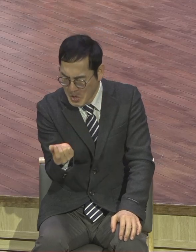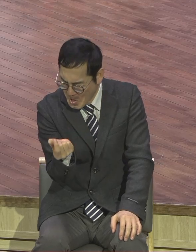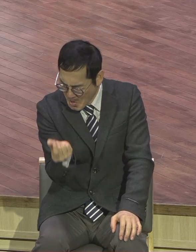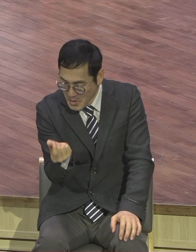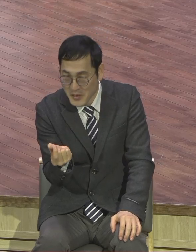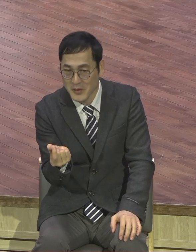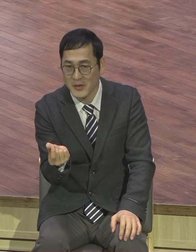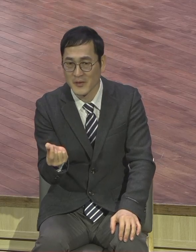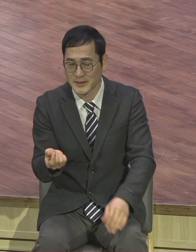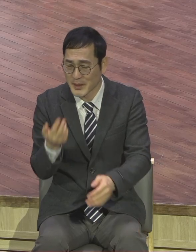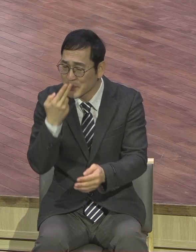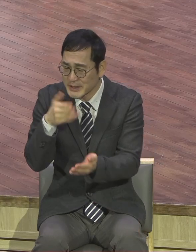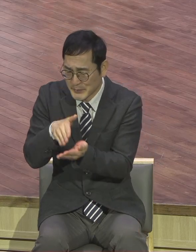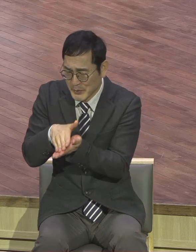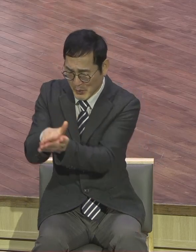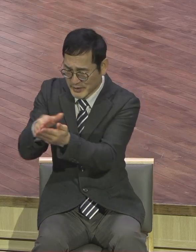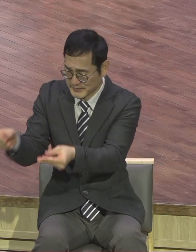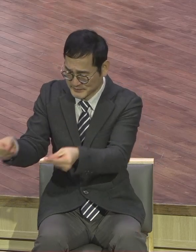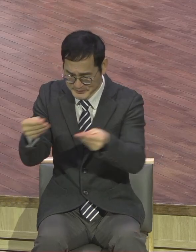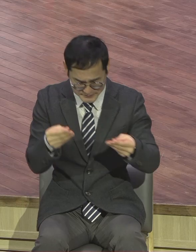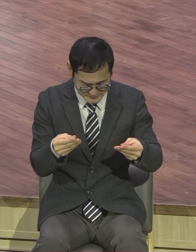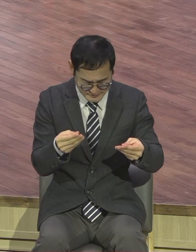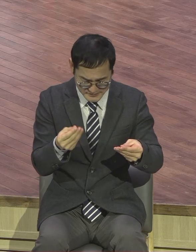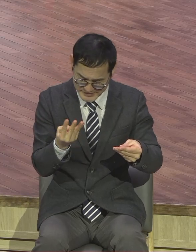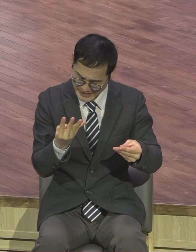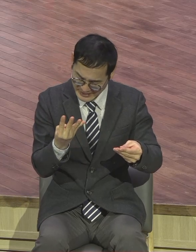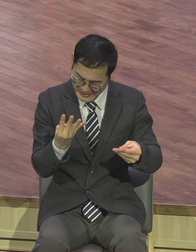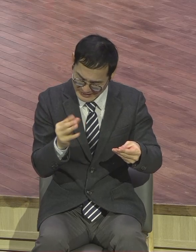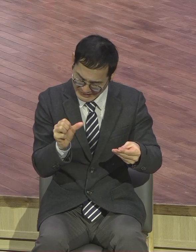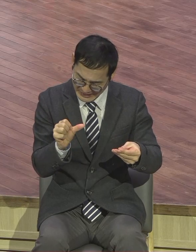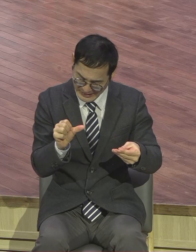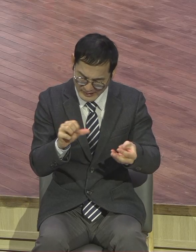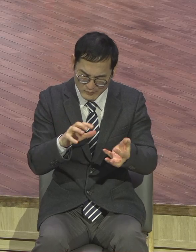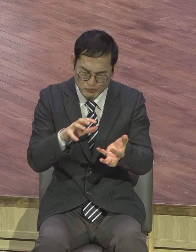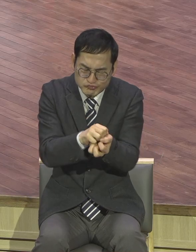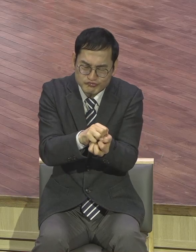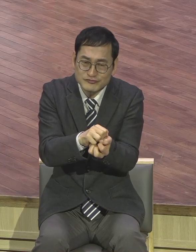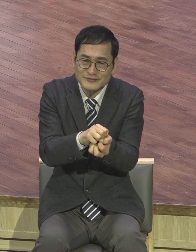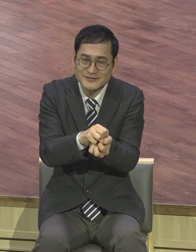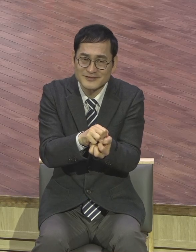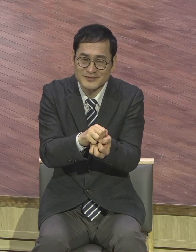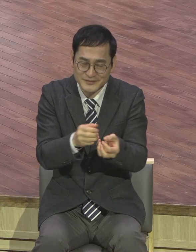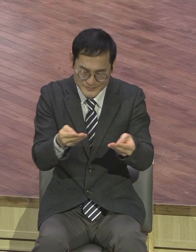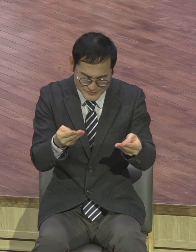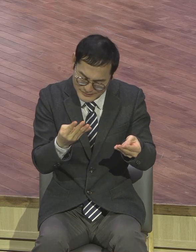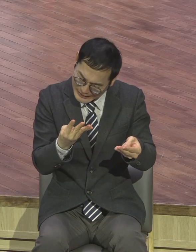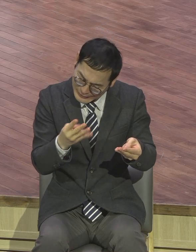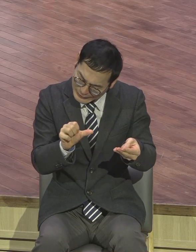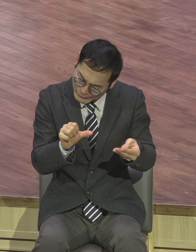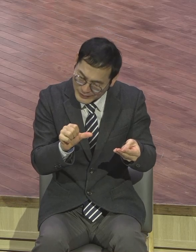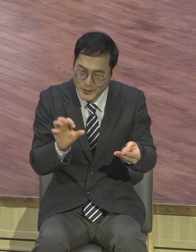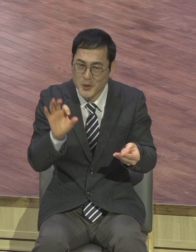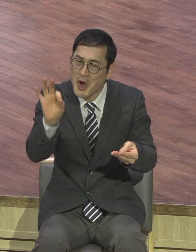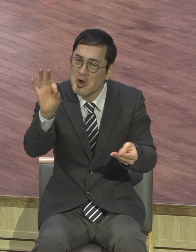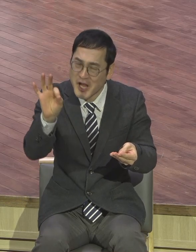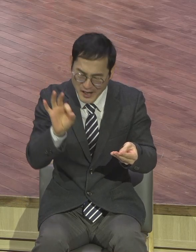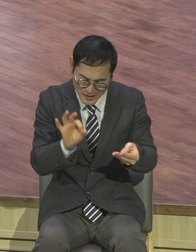보니까 한 개씩 못하고 코팅한 게 주로 네다섯 개씩 되어있다. 네다시씩. 열 개씩. 그렇게 적은 거예요.